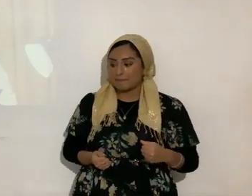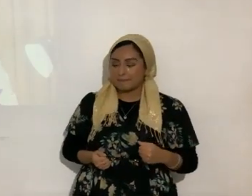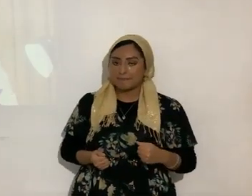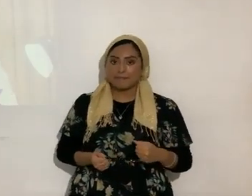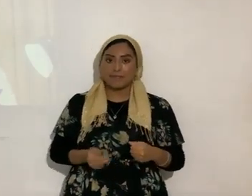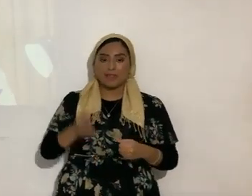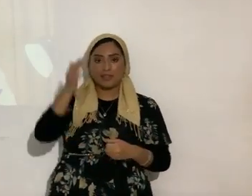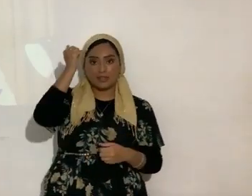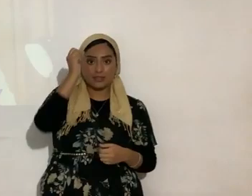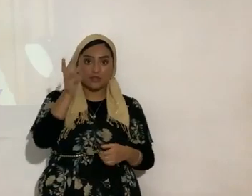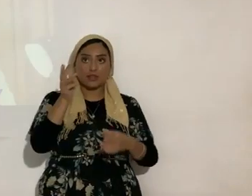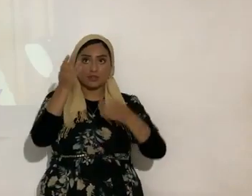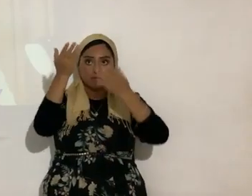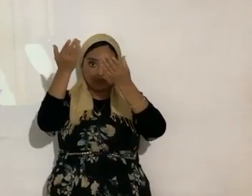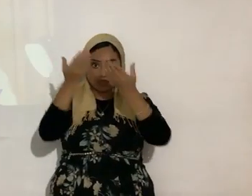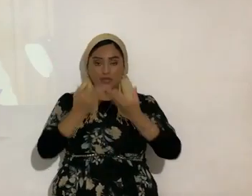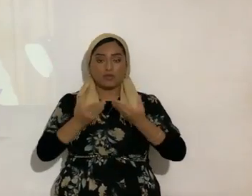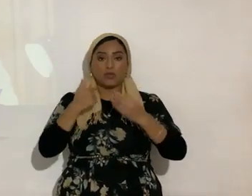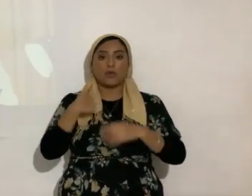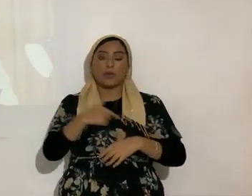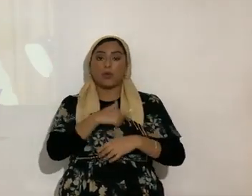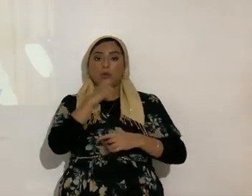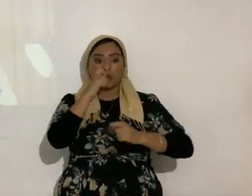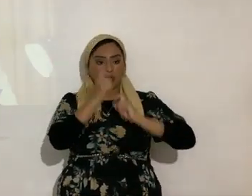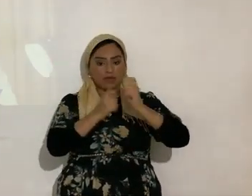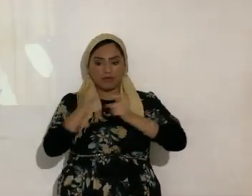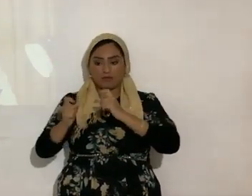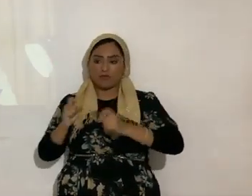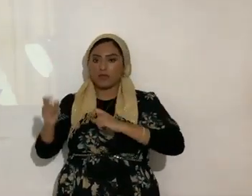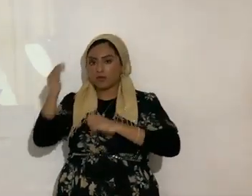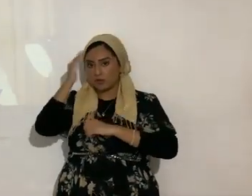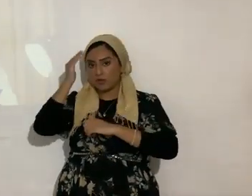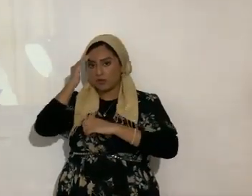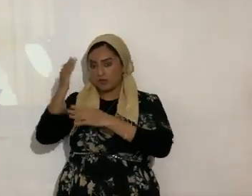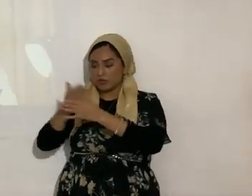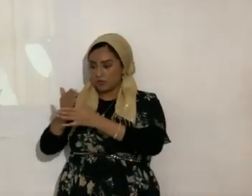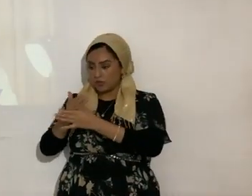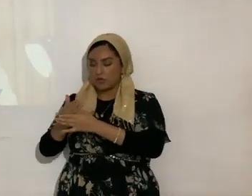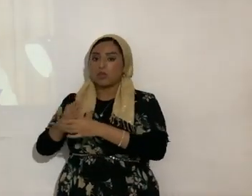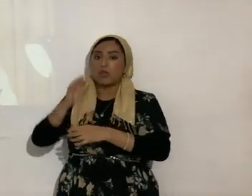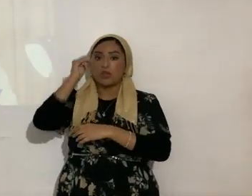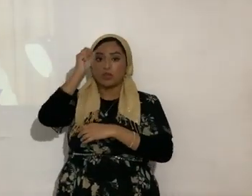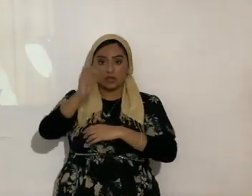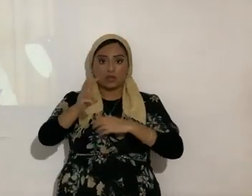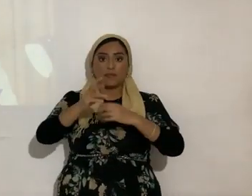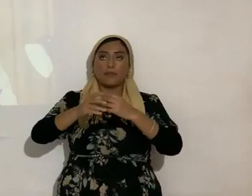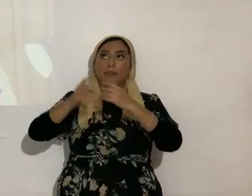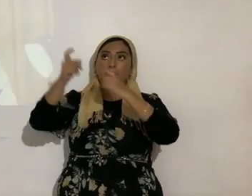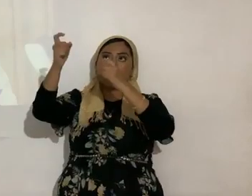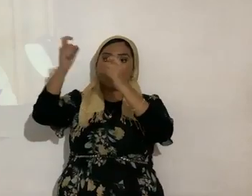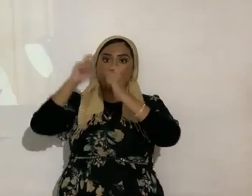Yahshua nos va dando a los que vamos dando conocimiento él nos va dando más